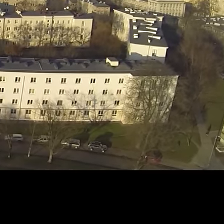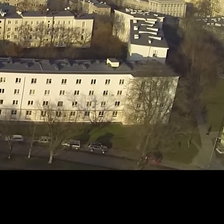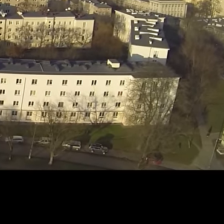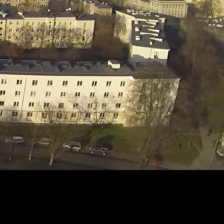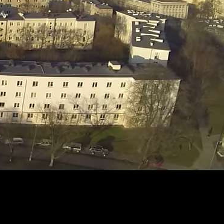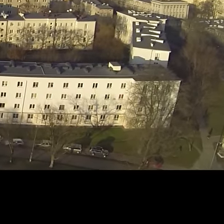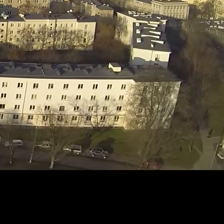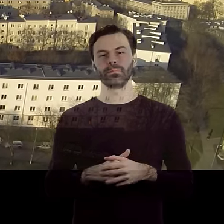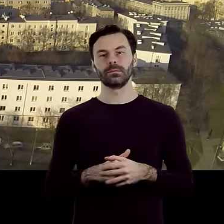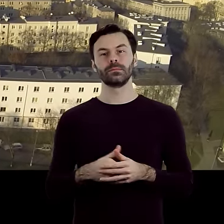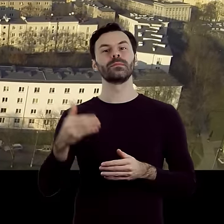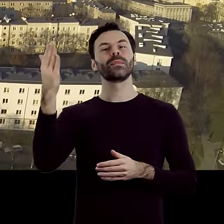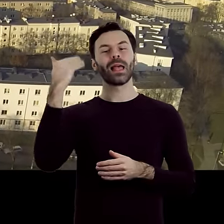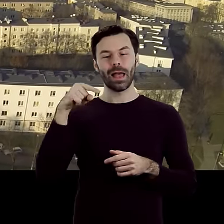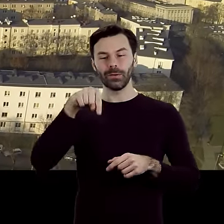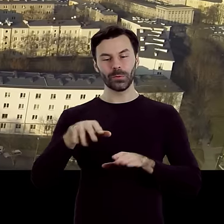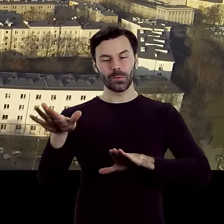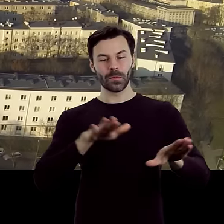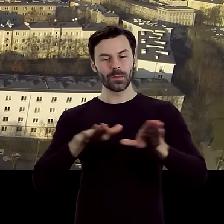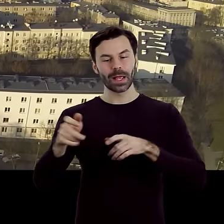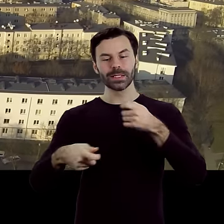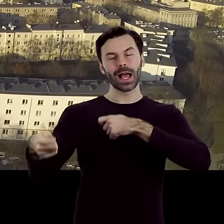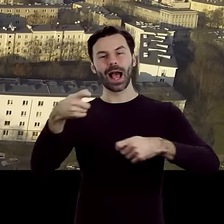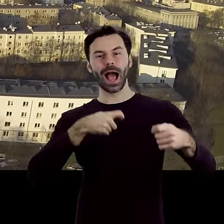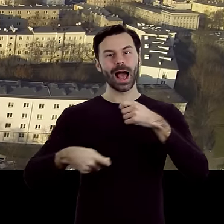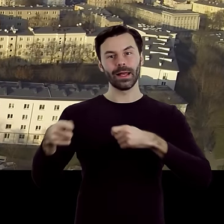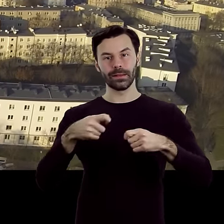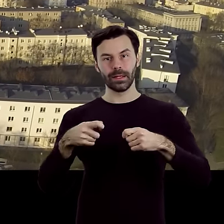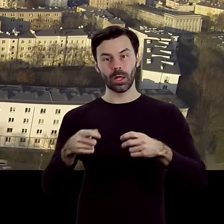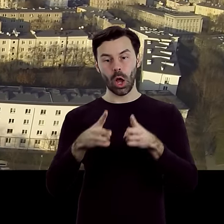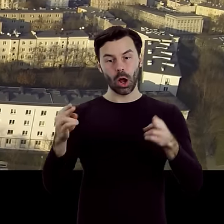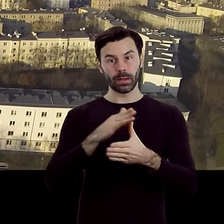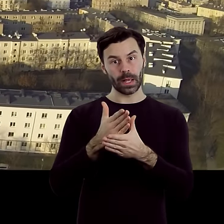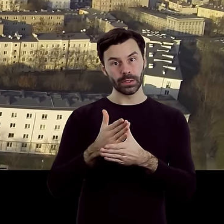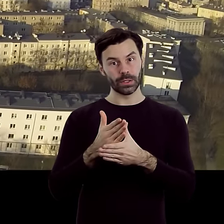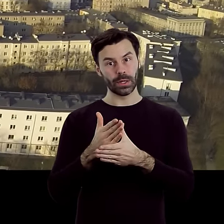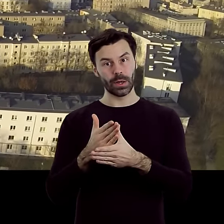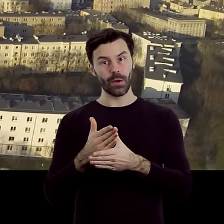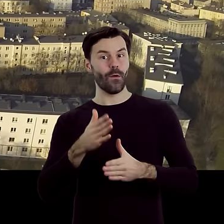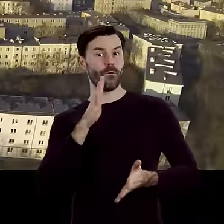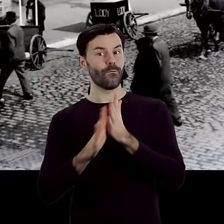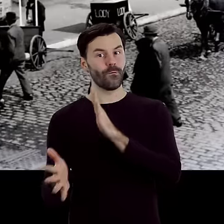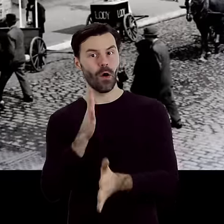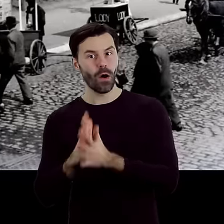Niegdyś handlowe serce miasta. W okresie międzywojennym stary rynek nie pełnił już funkcji targowej.